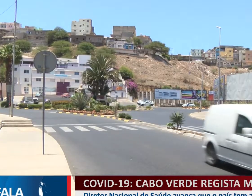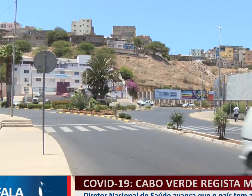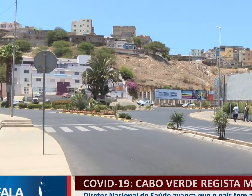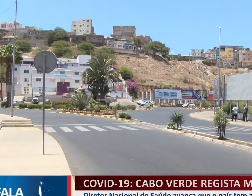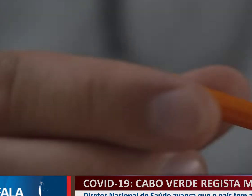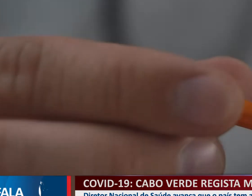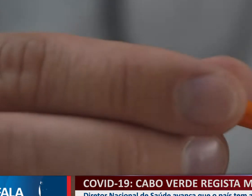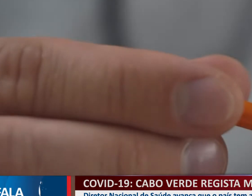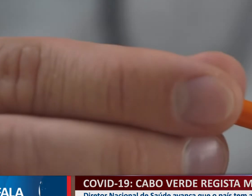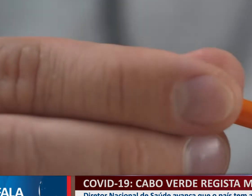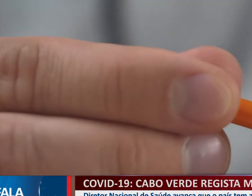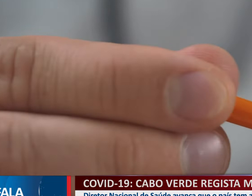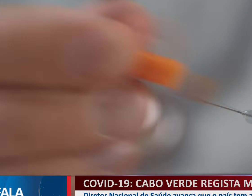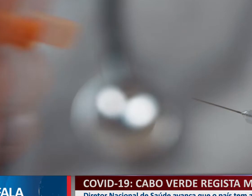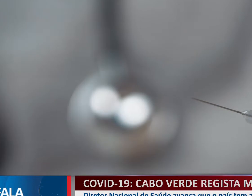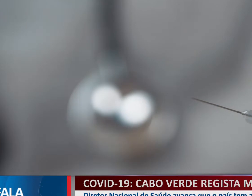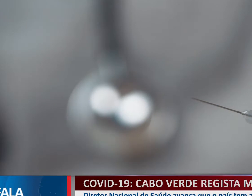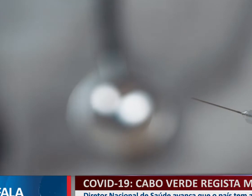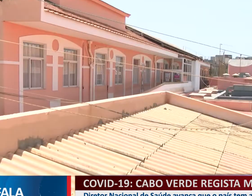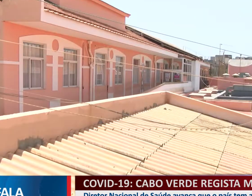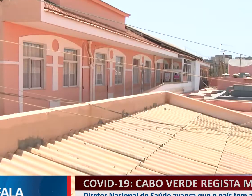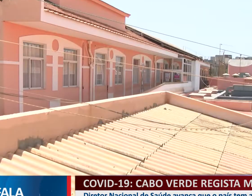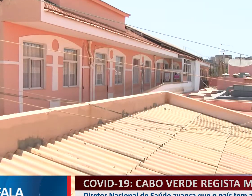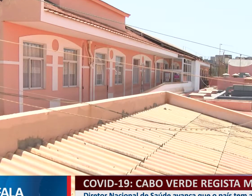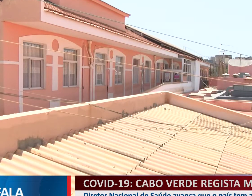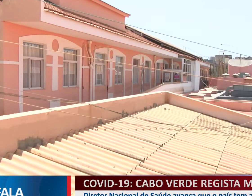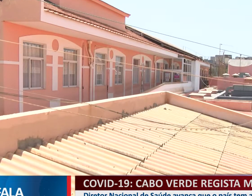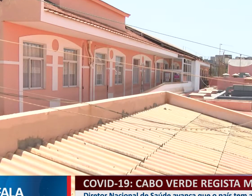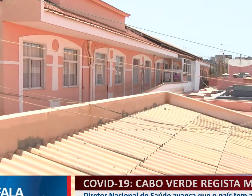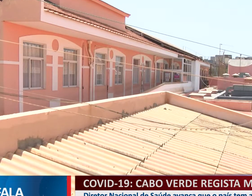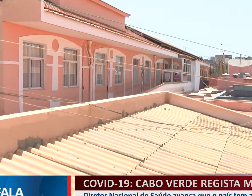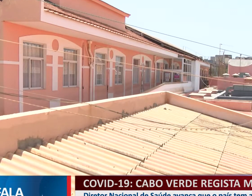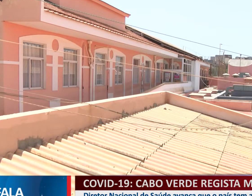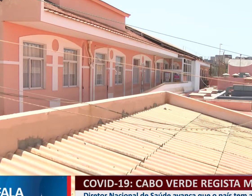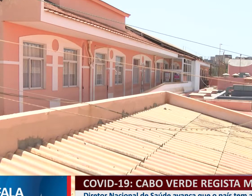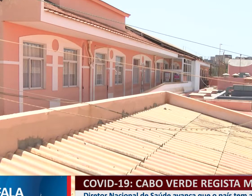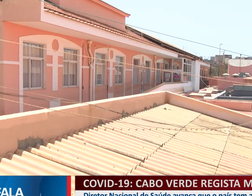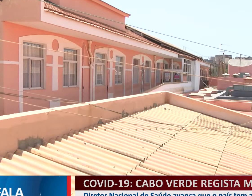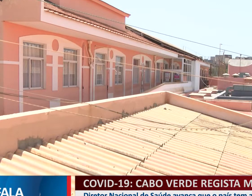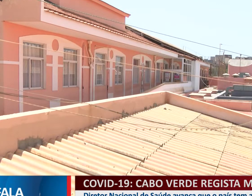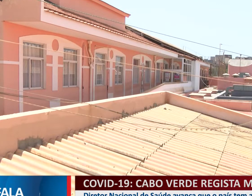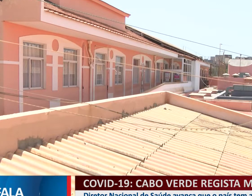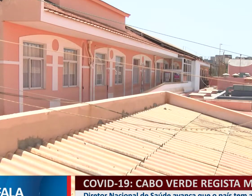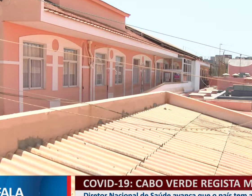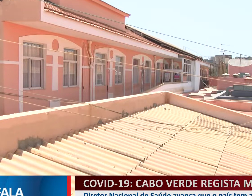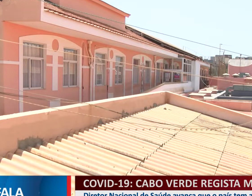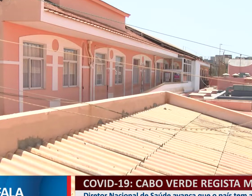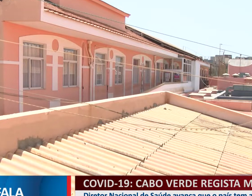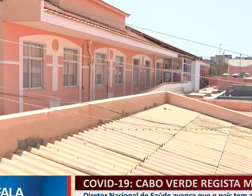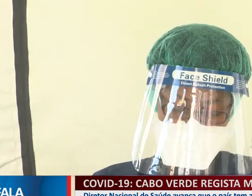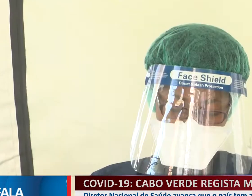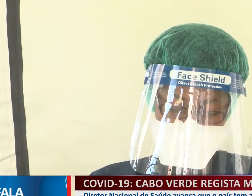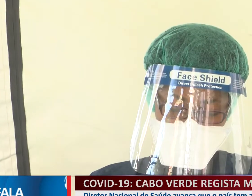laboratoriais e cinco testaram positivo, todos no Conselho da Praia, aumentando assim para 73